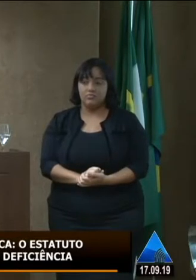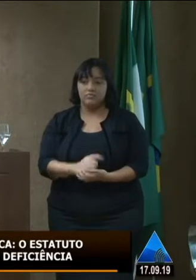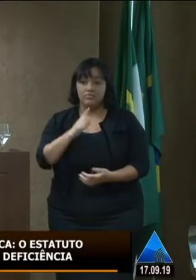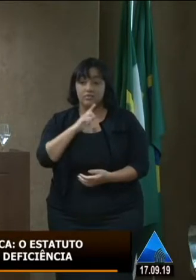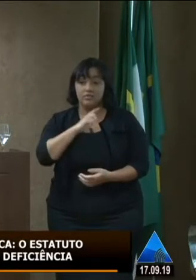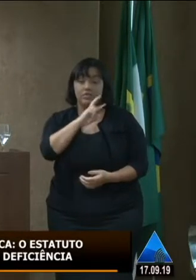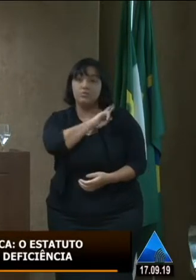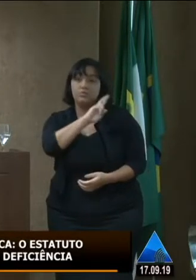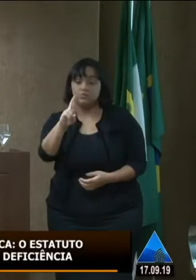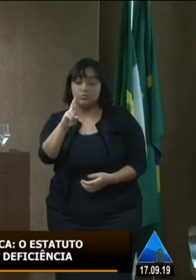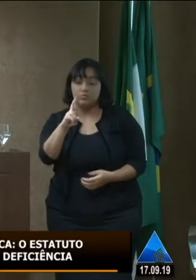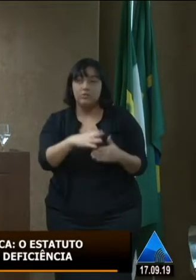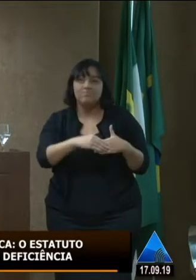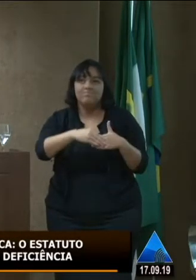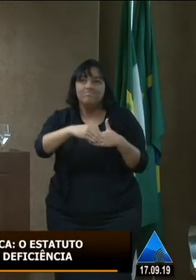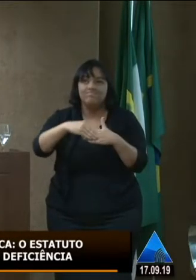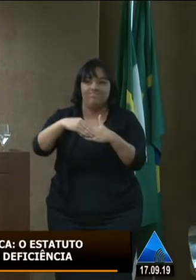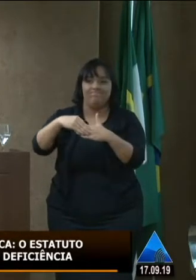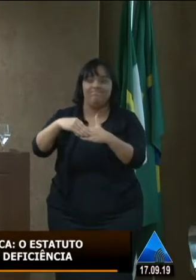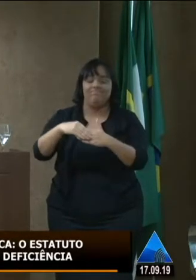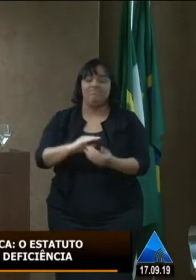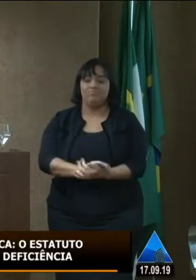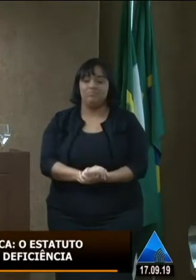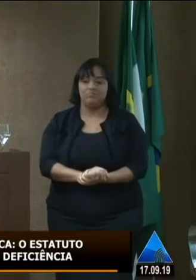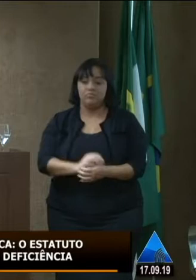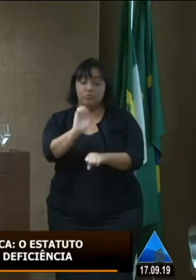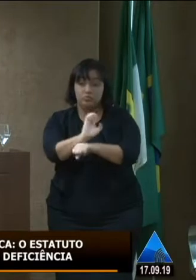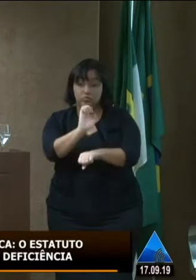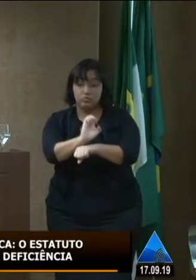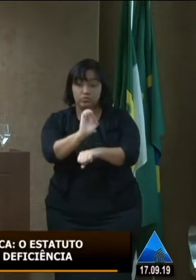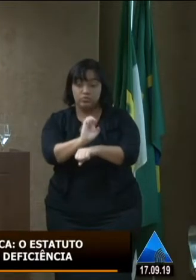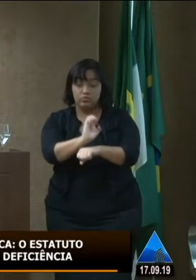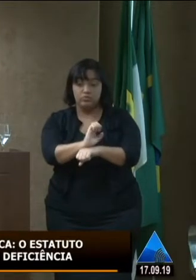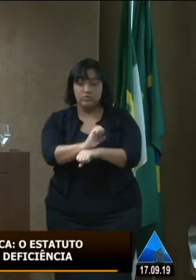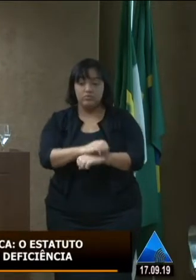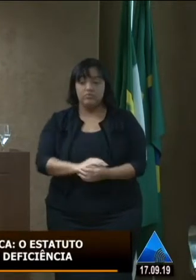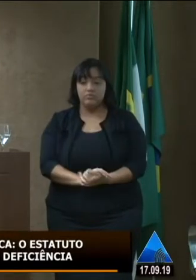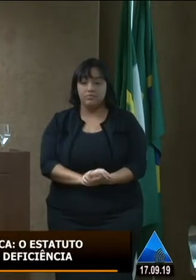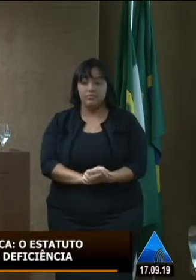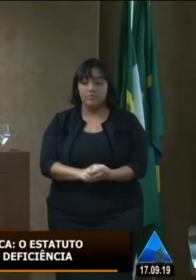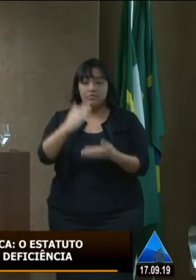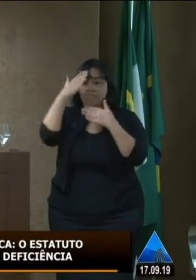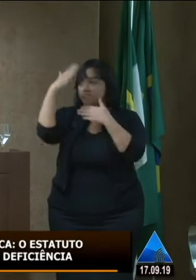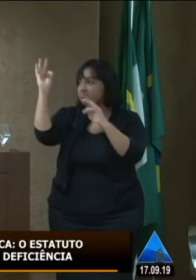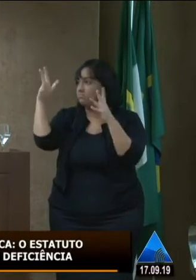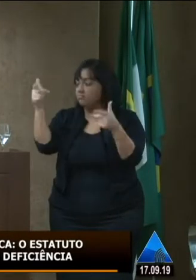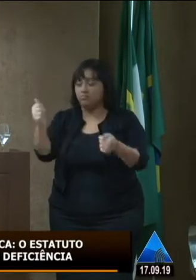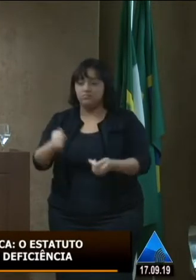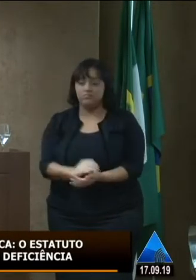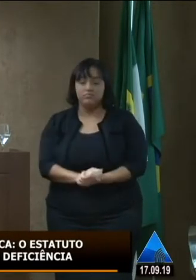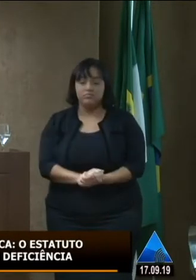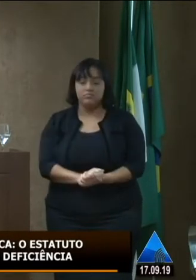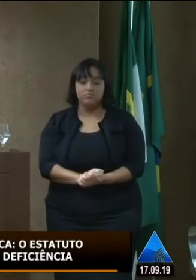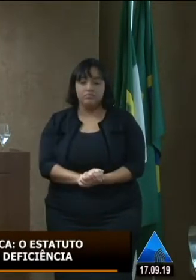responsabilidade de conduzir os destinos do estado do Rio Grande do Norte governando como ela costuma dizer para todos e